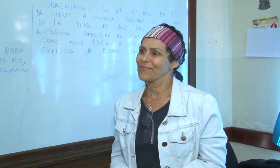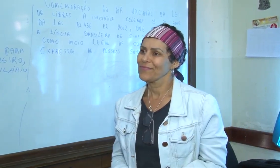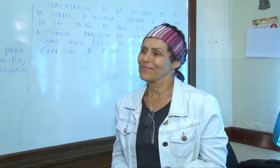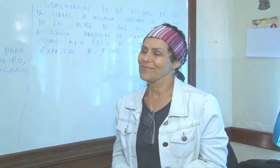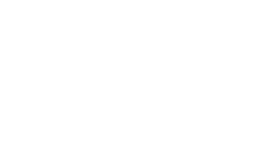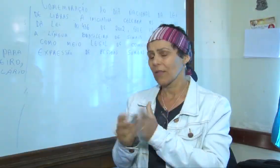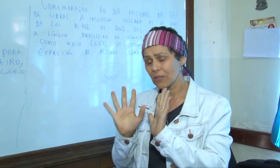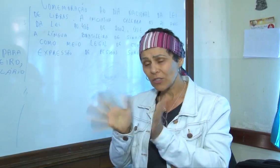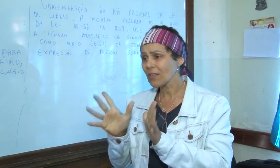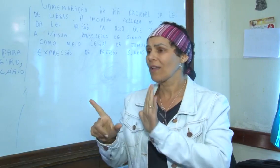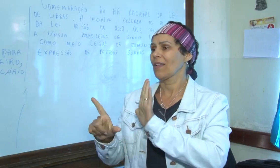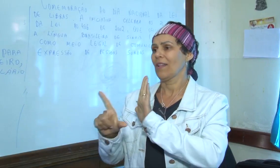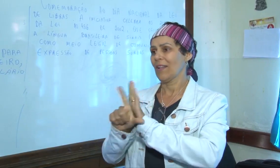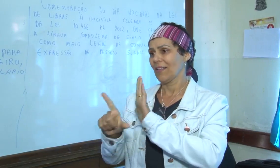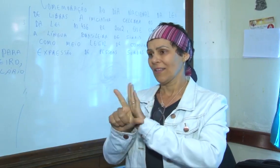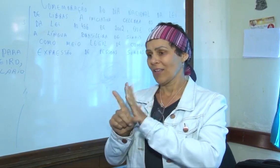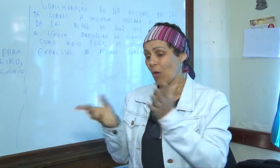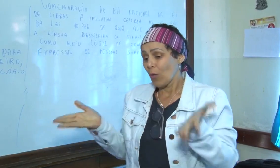os sinais.